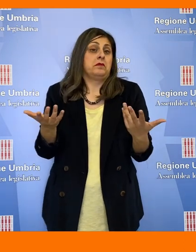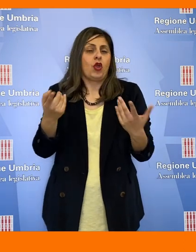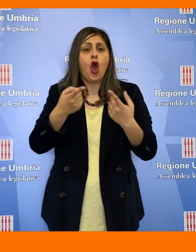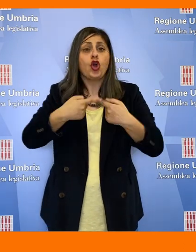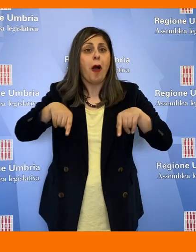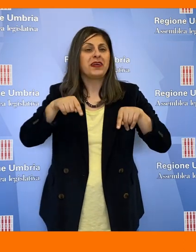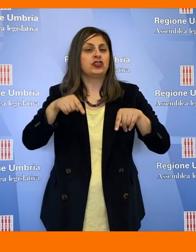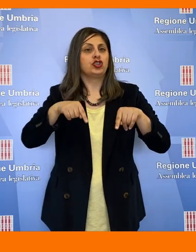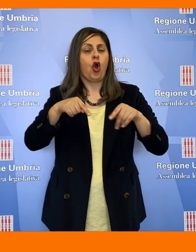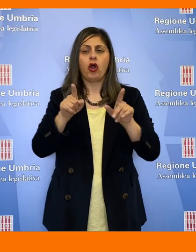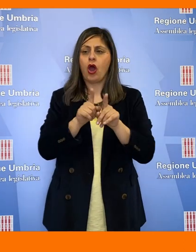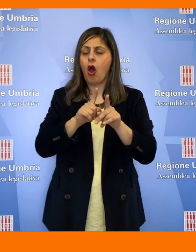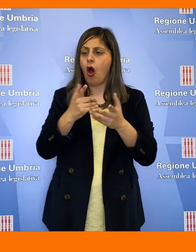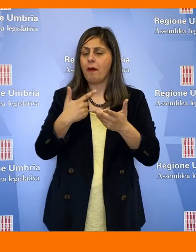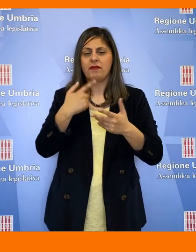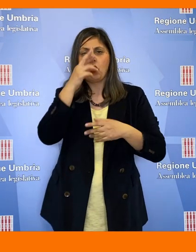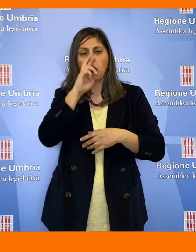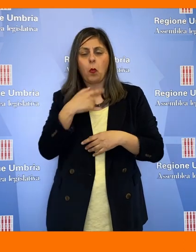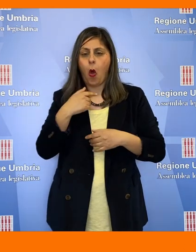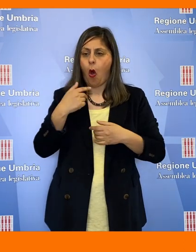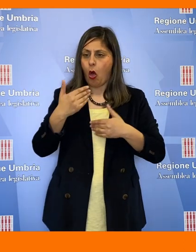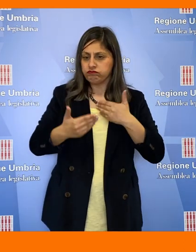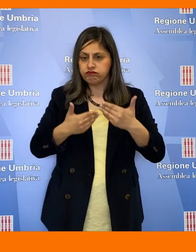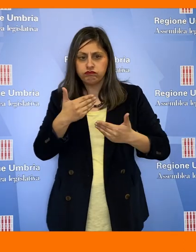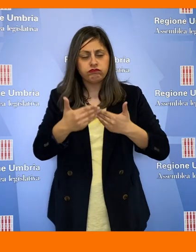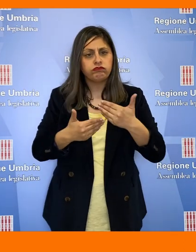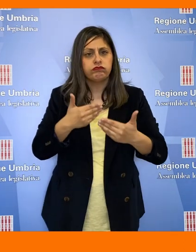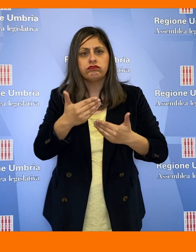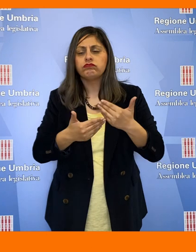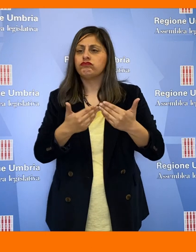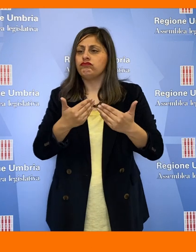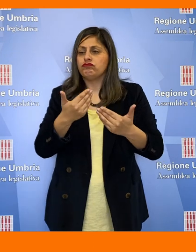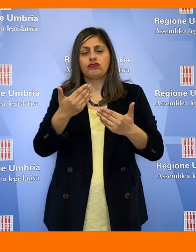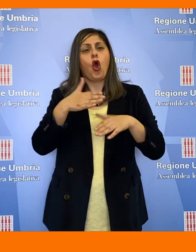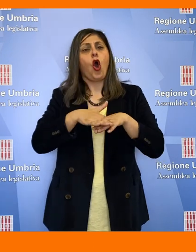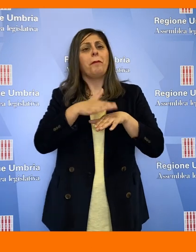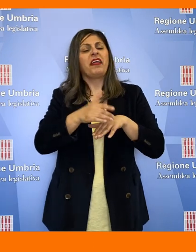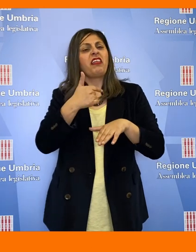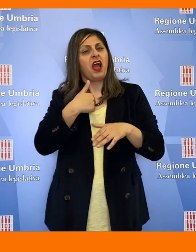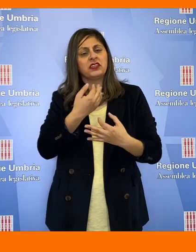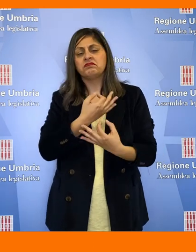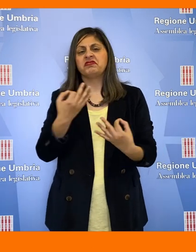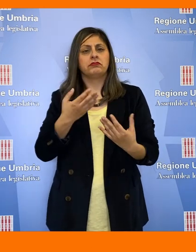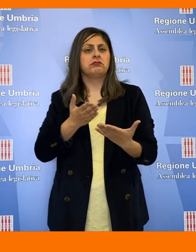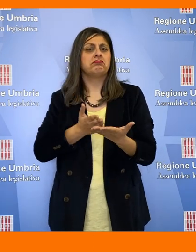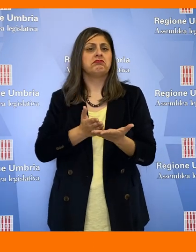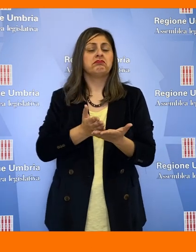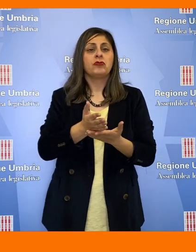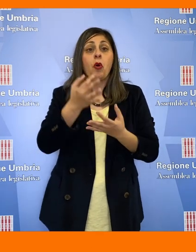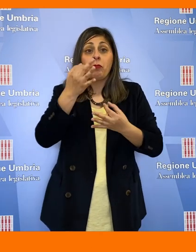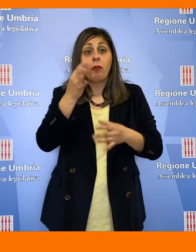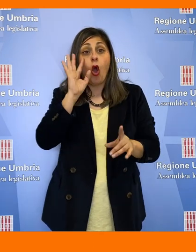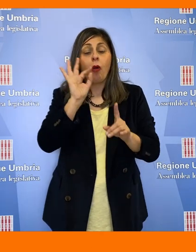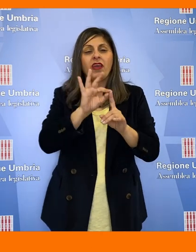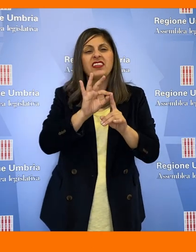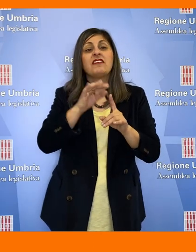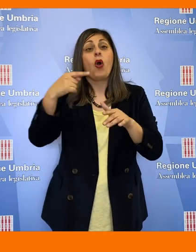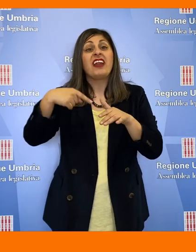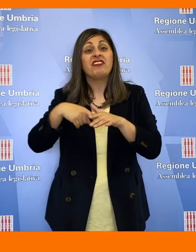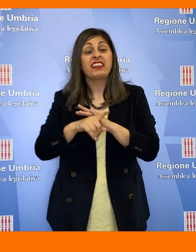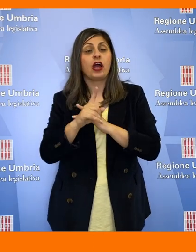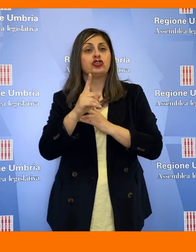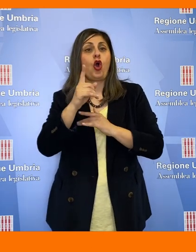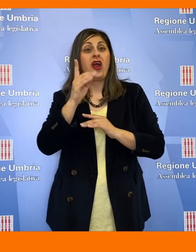commissione che sta facendo il proprio ruolo di competenza nel rispetto al contrasto